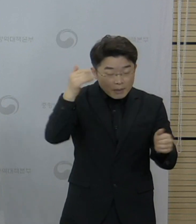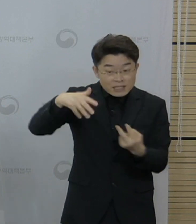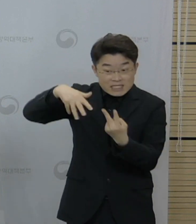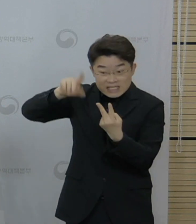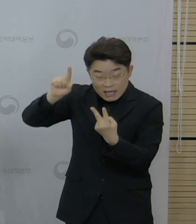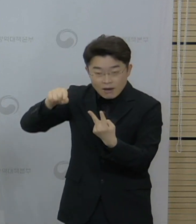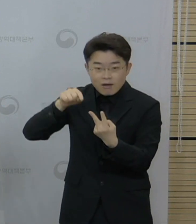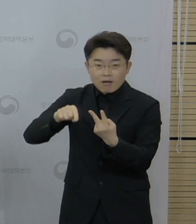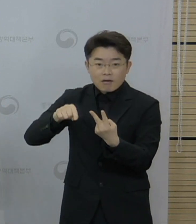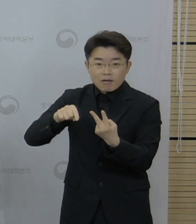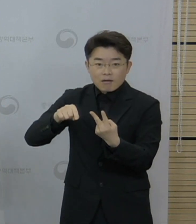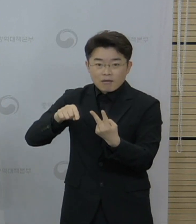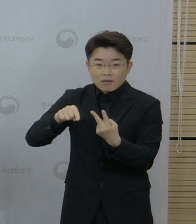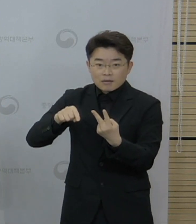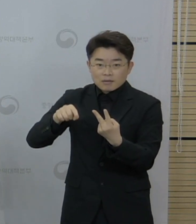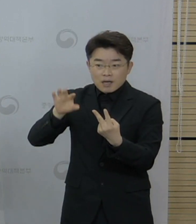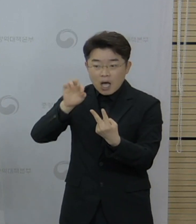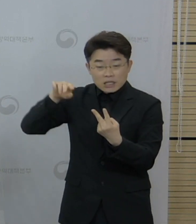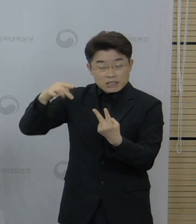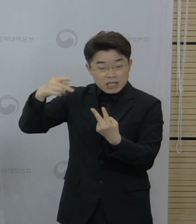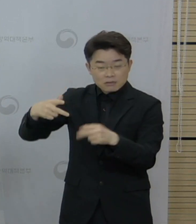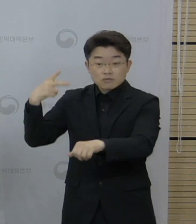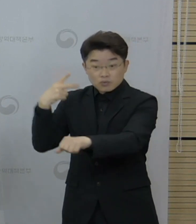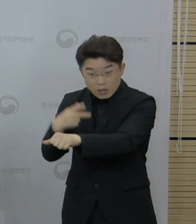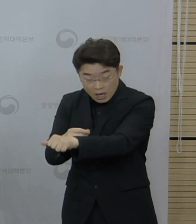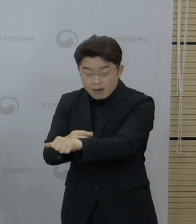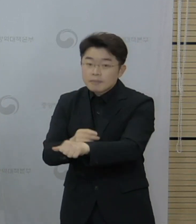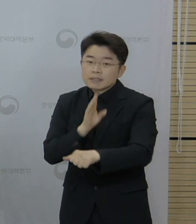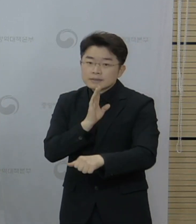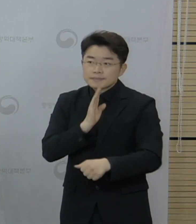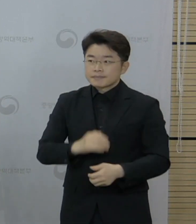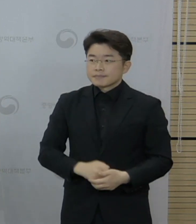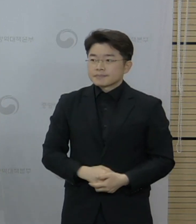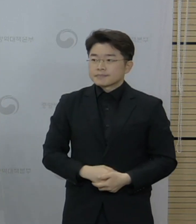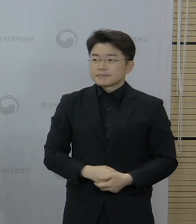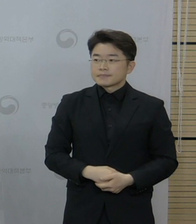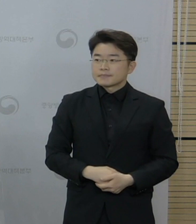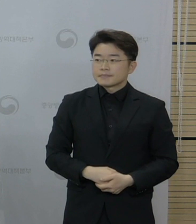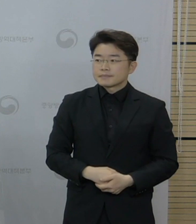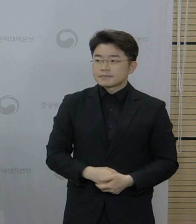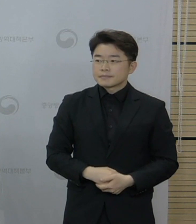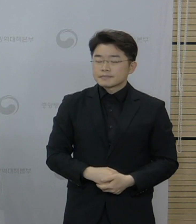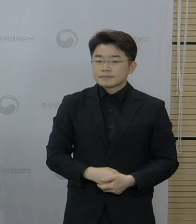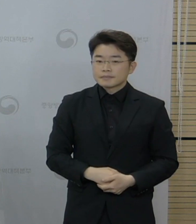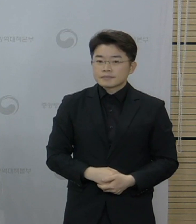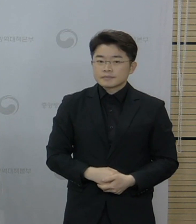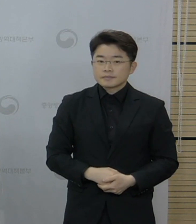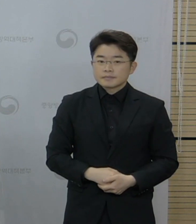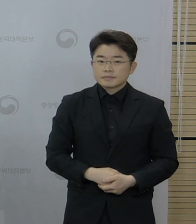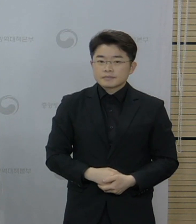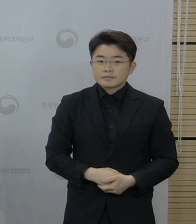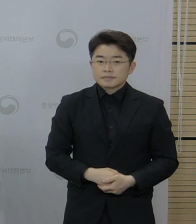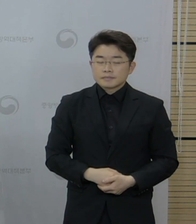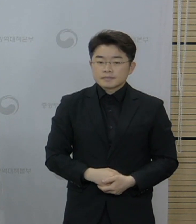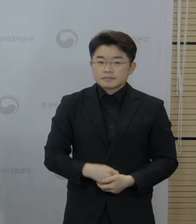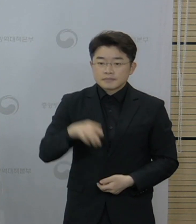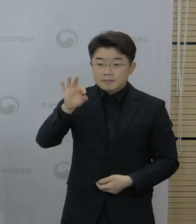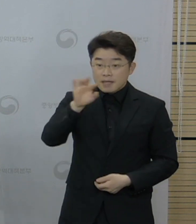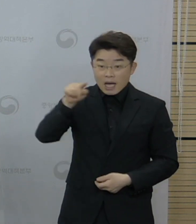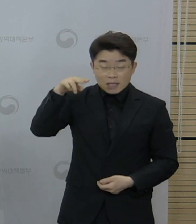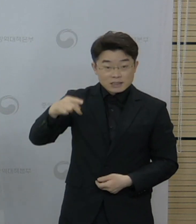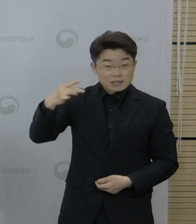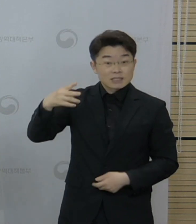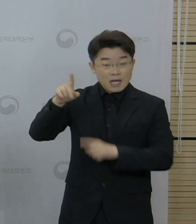진행하는 이런 실시 기준을 마련한 것입니다. 이러한 사항은 아스트라제네카에 있어서 희귀